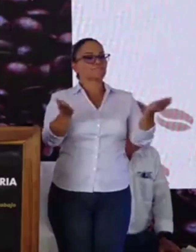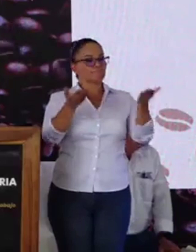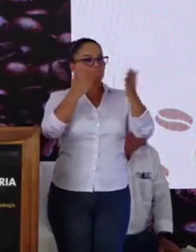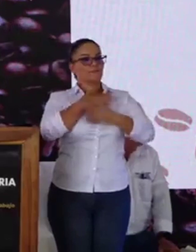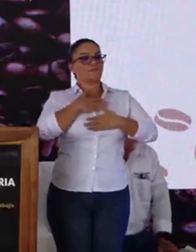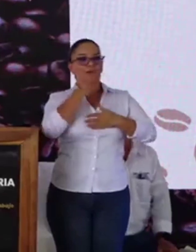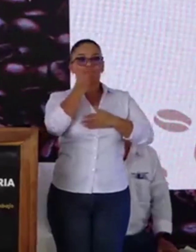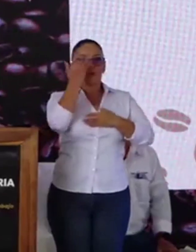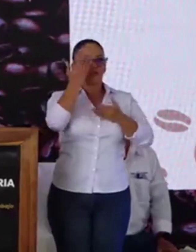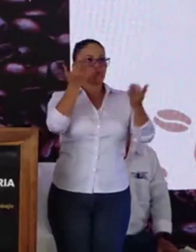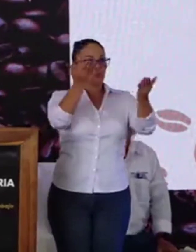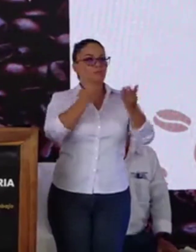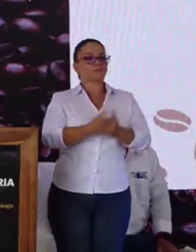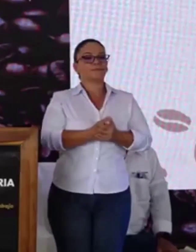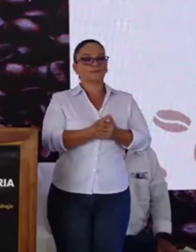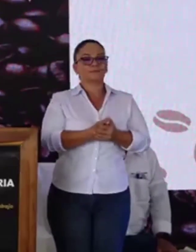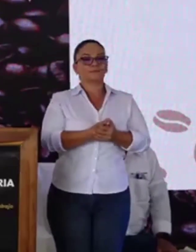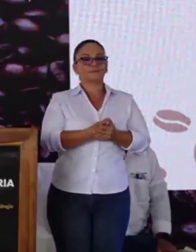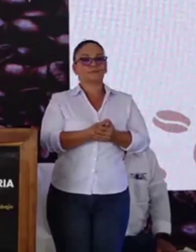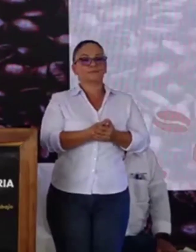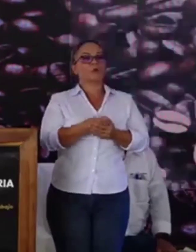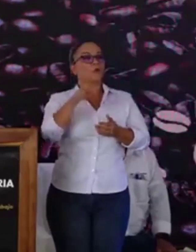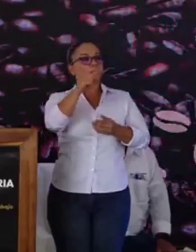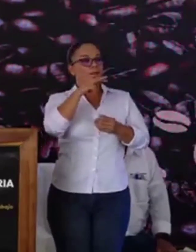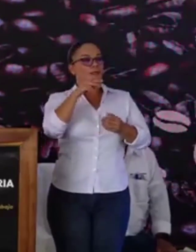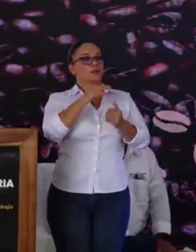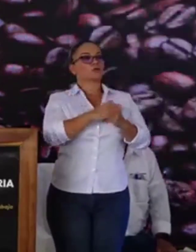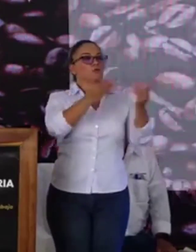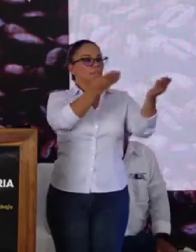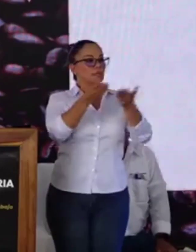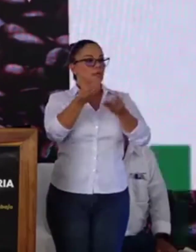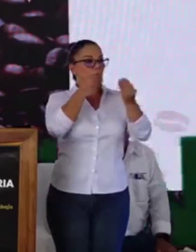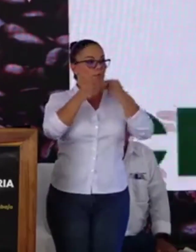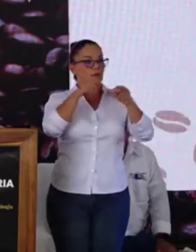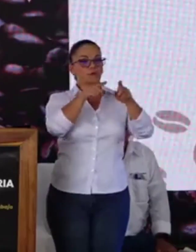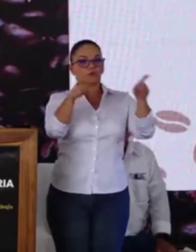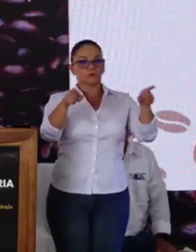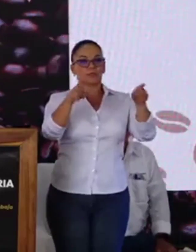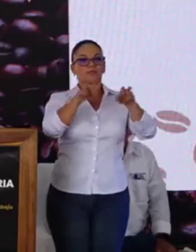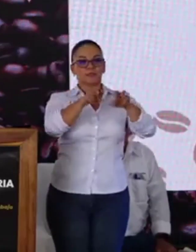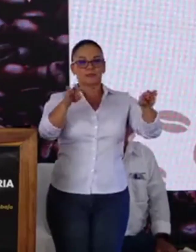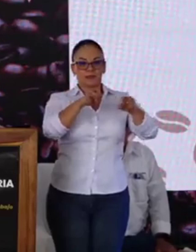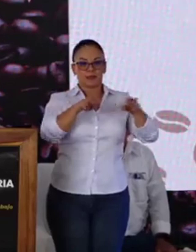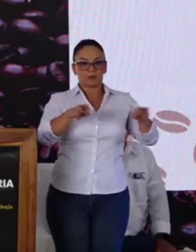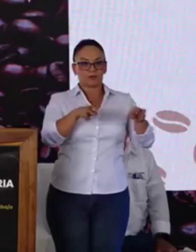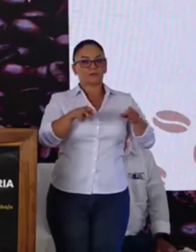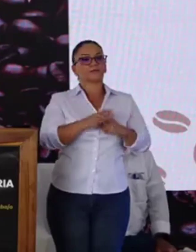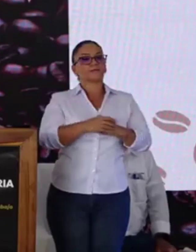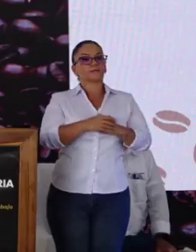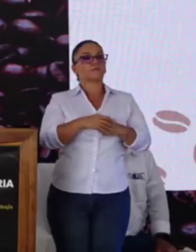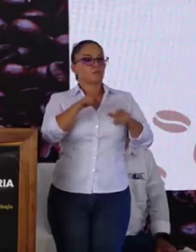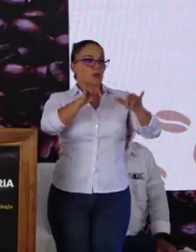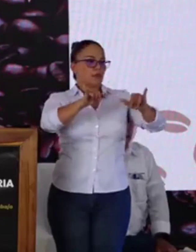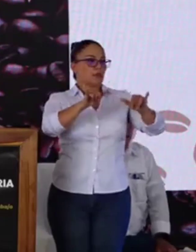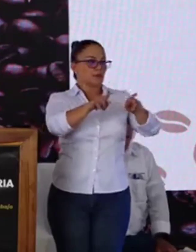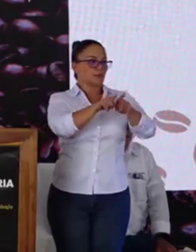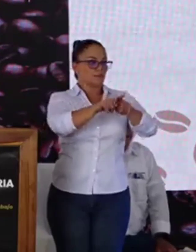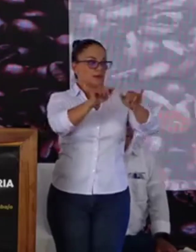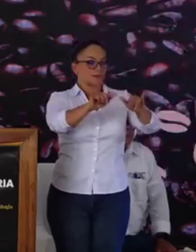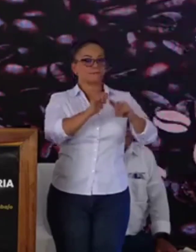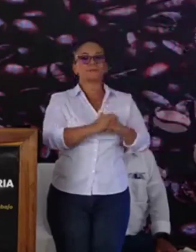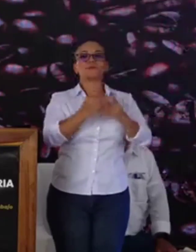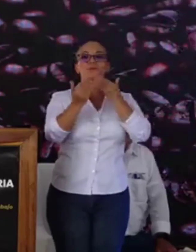degustar el almuerzo. Los van a pasar, algunos compañeros se los van a traer a las sillas donde están ustedes ubicados para que si gustan se pueden quedar ahí.